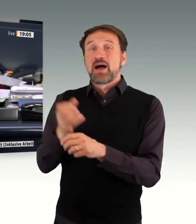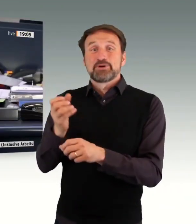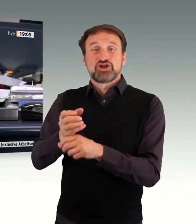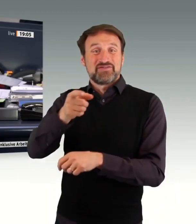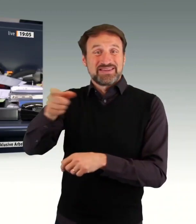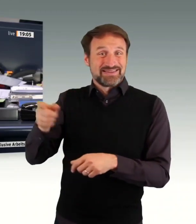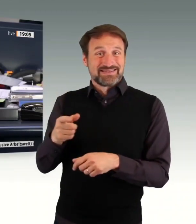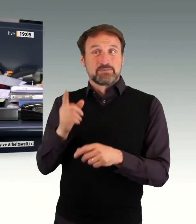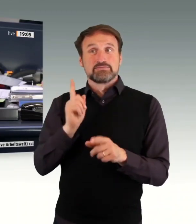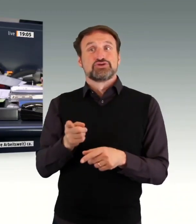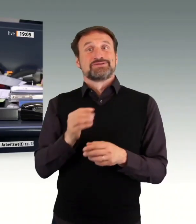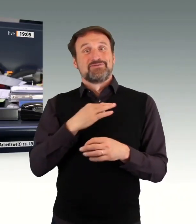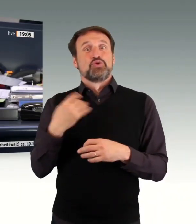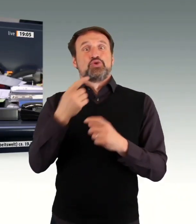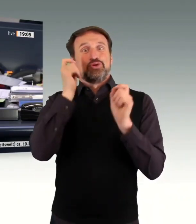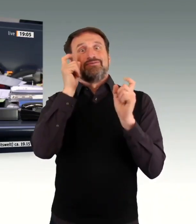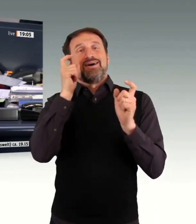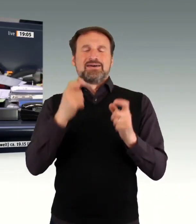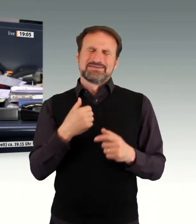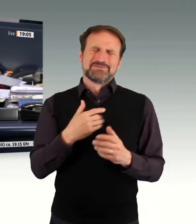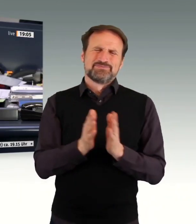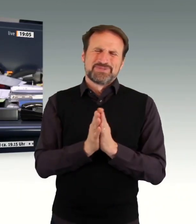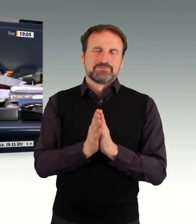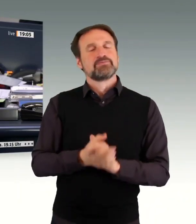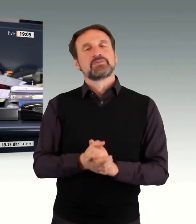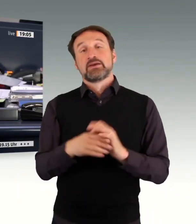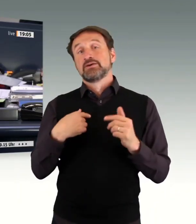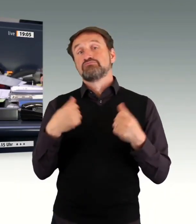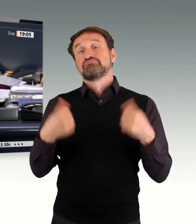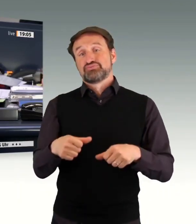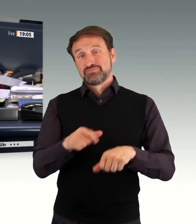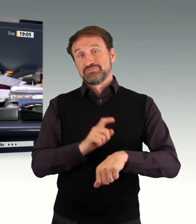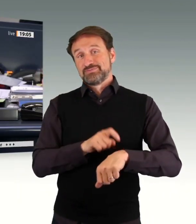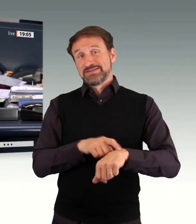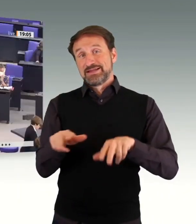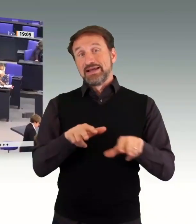deswegen. Das kennen Sie schon. Sören Pellmann hat das Wort für die Linken.